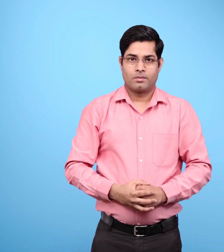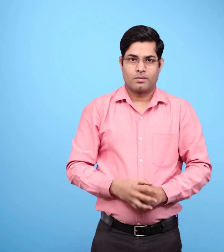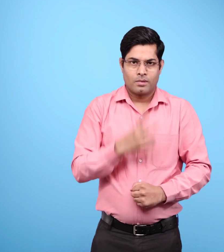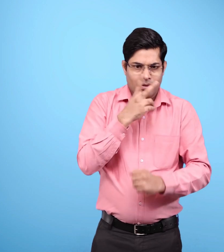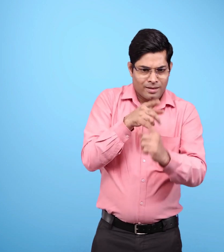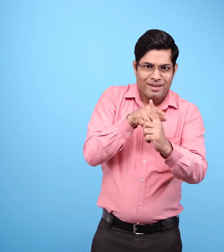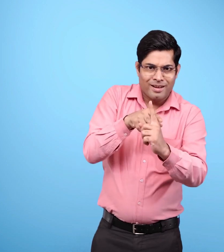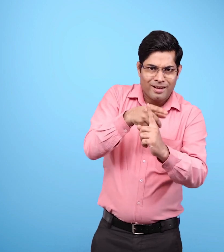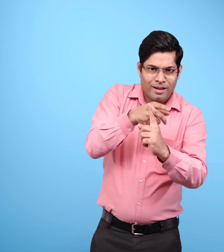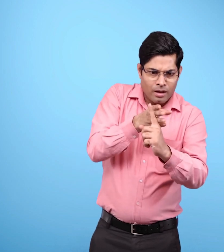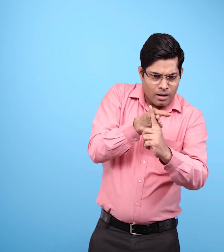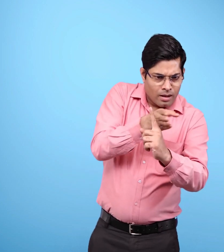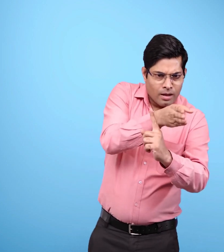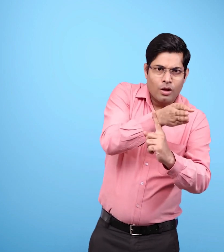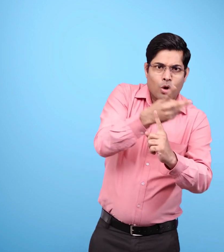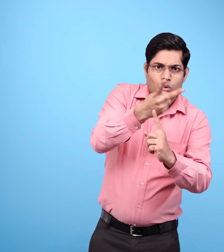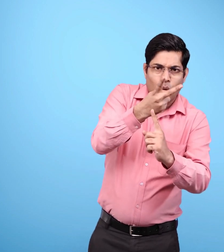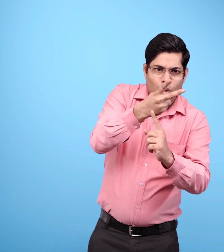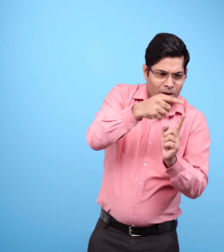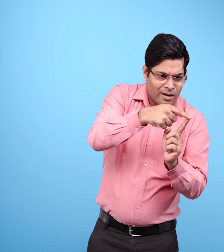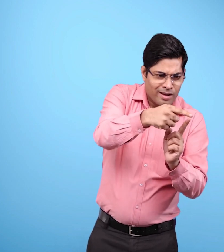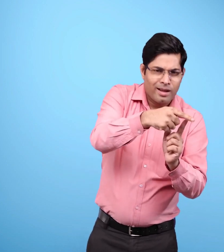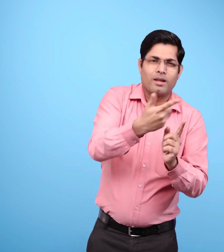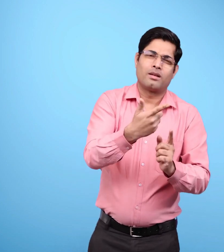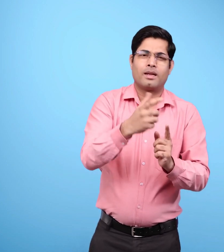उस समय तक यह कुछ सेंटिमीटर दूर चली गई होगी